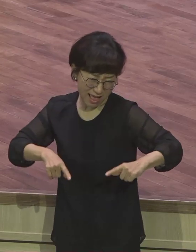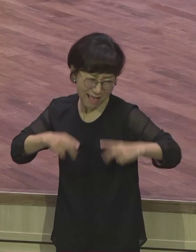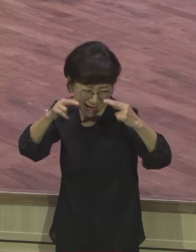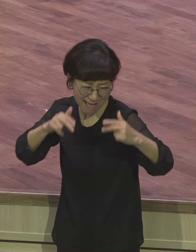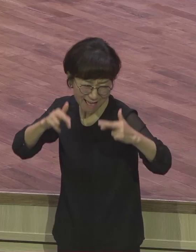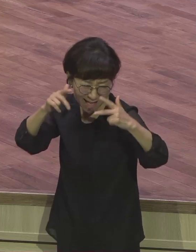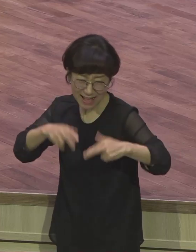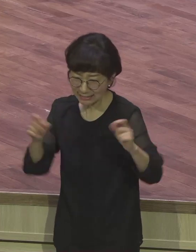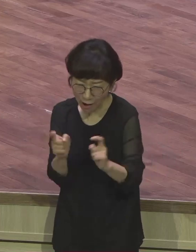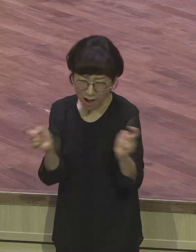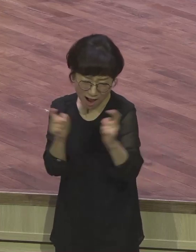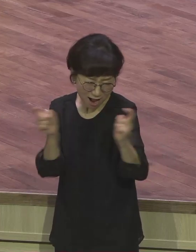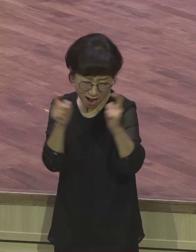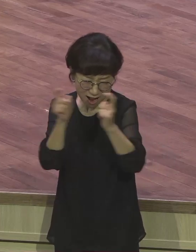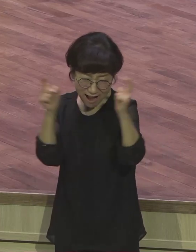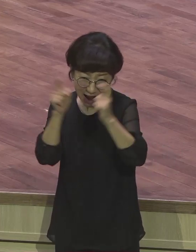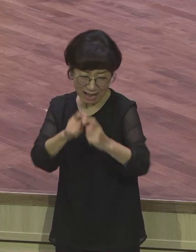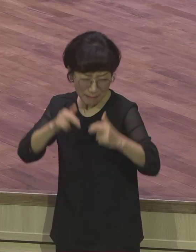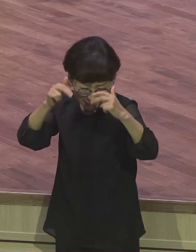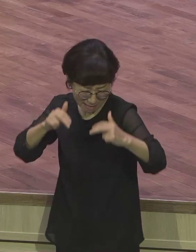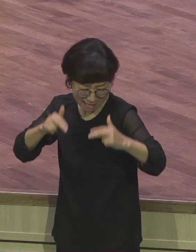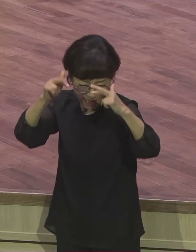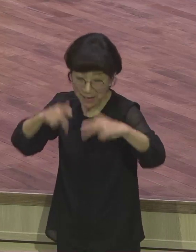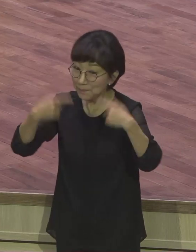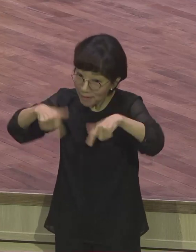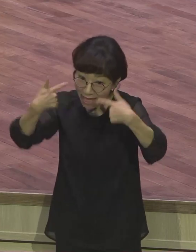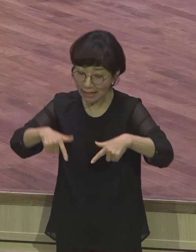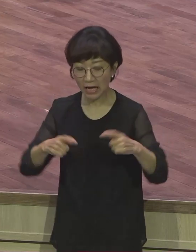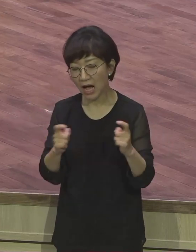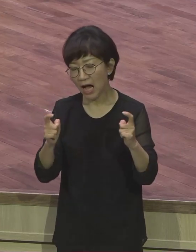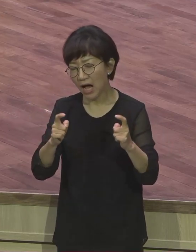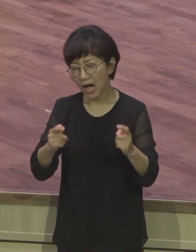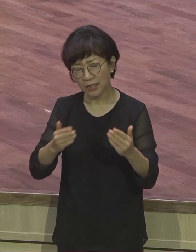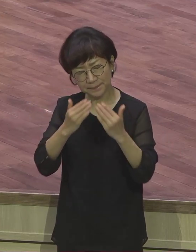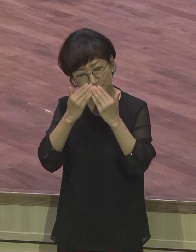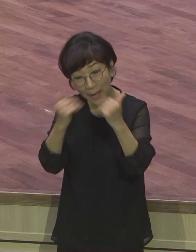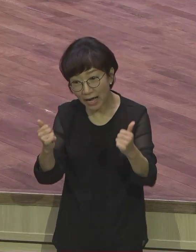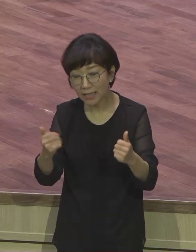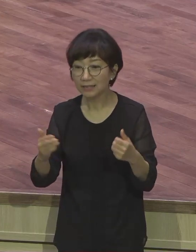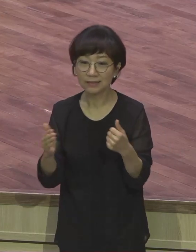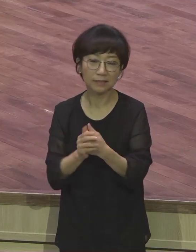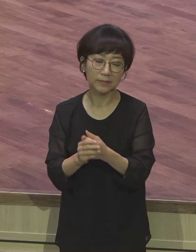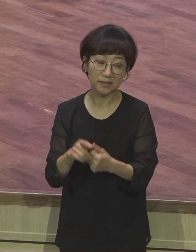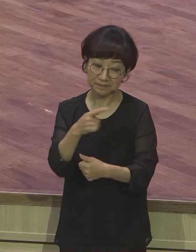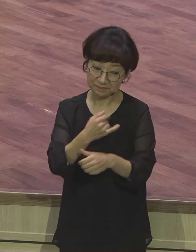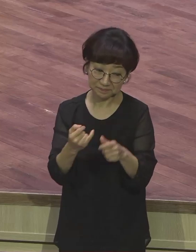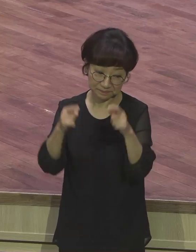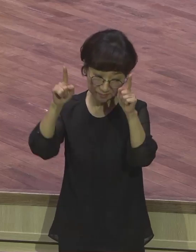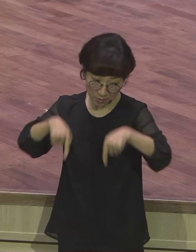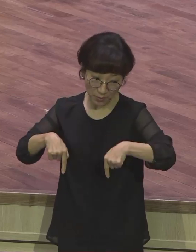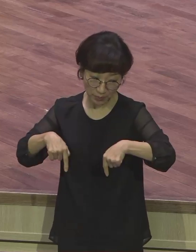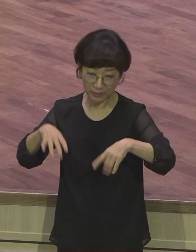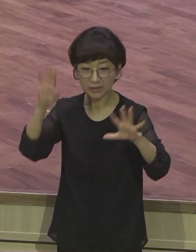다툽니다. 도저히 살 수가 없어요. 그래서 합의 이혼하기로 결정했습니다.